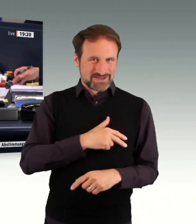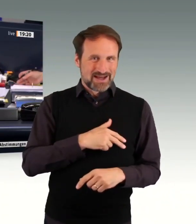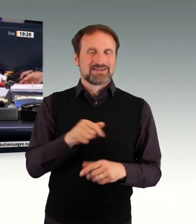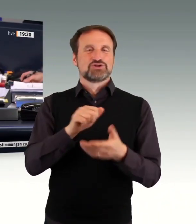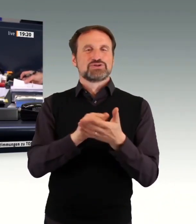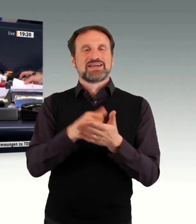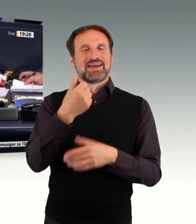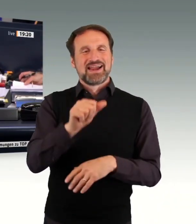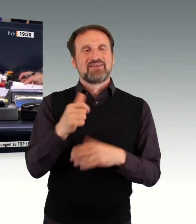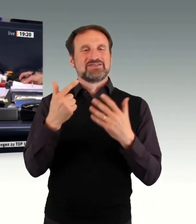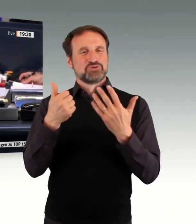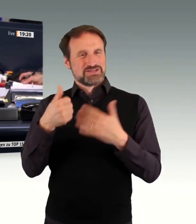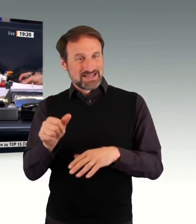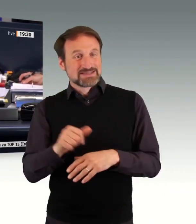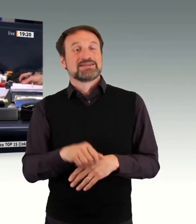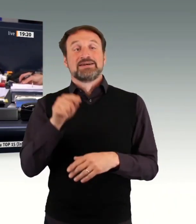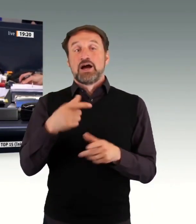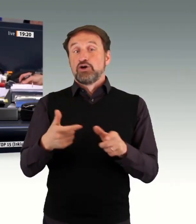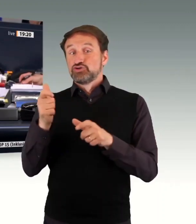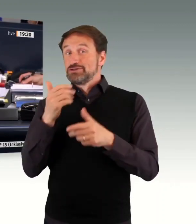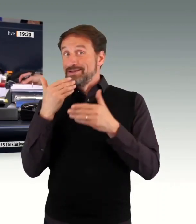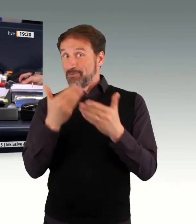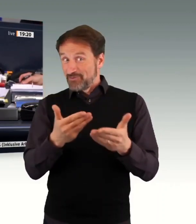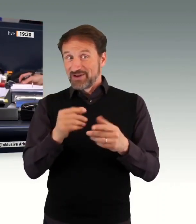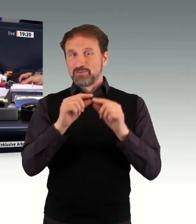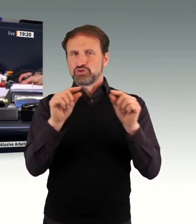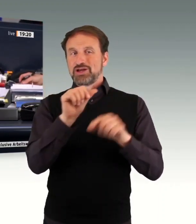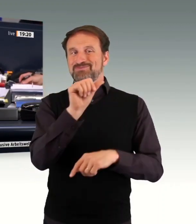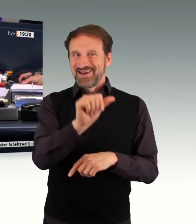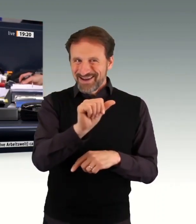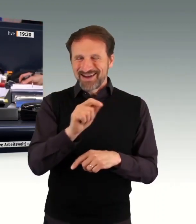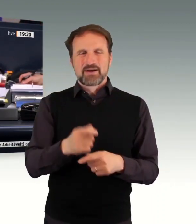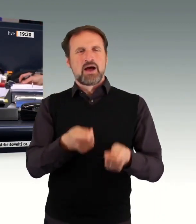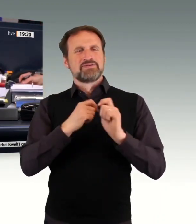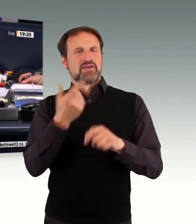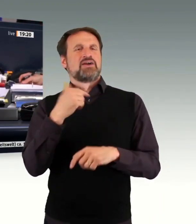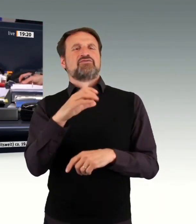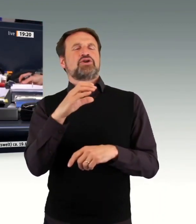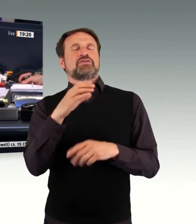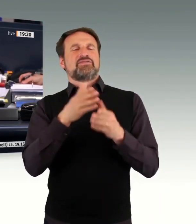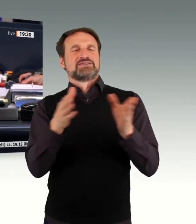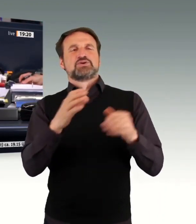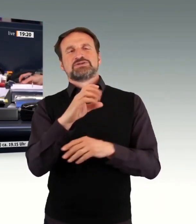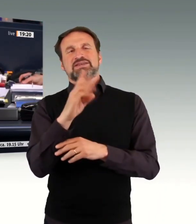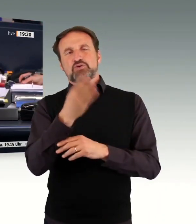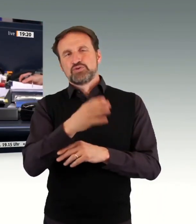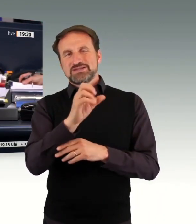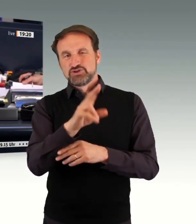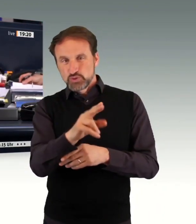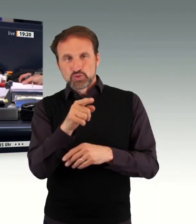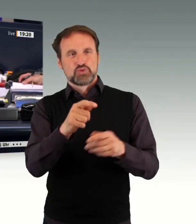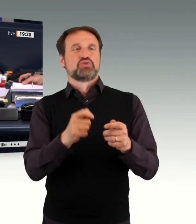empfiehlt unter Buchstabe a seiner Beschlussempfehlung die Ablehnung des Antrags der Fraktion der CDU-CSU auf Drucksache 1013 mit dem Titel